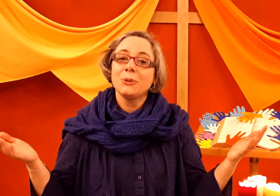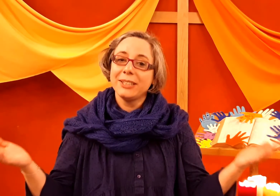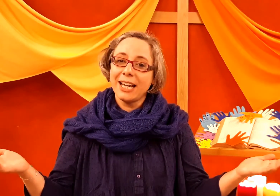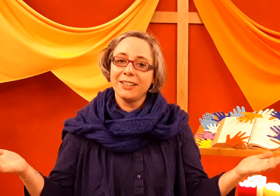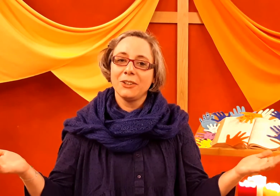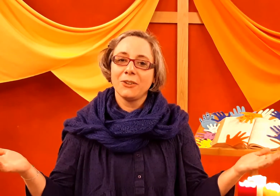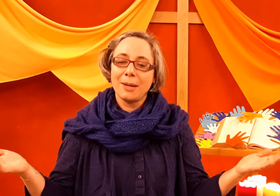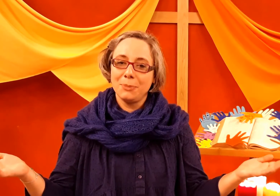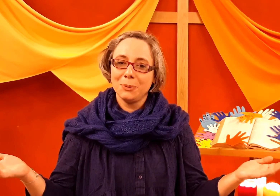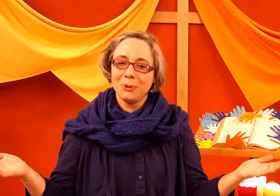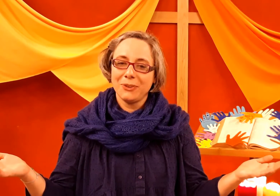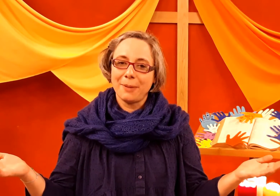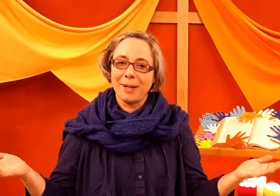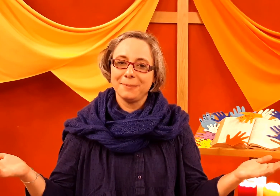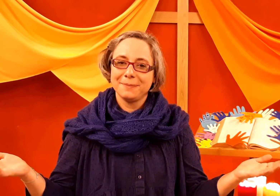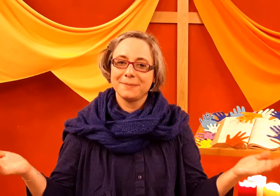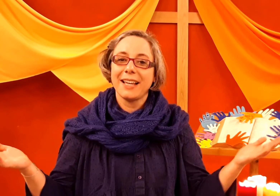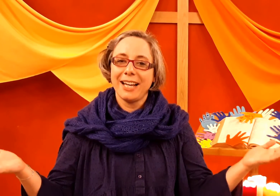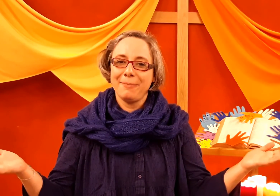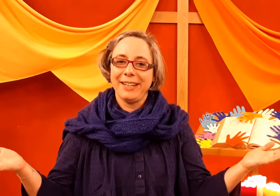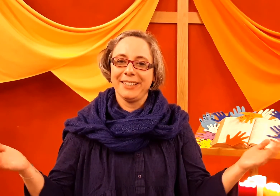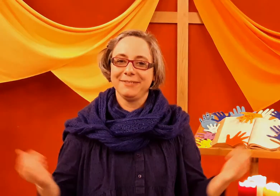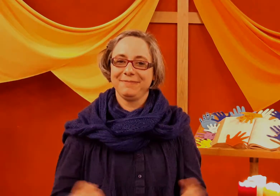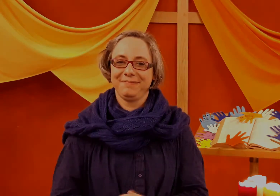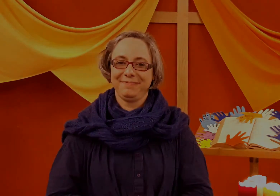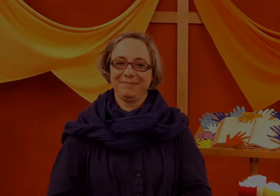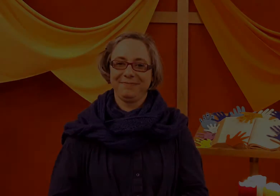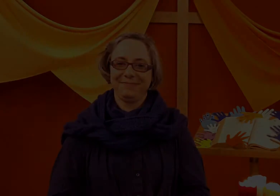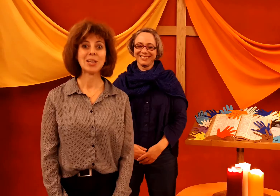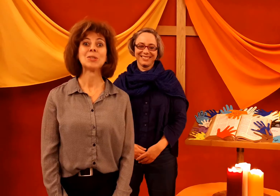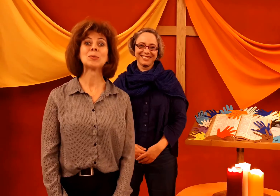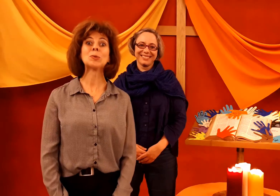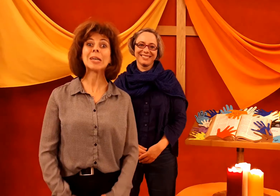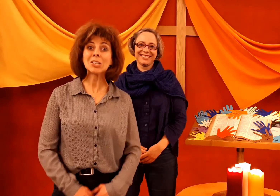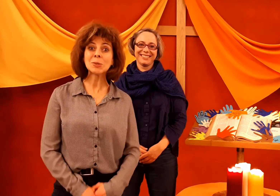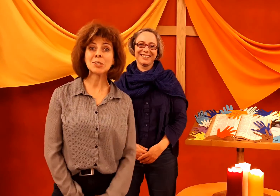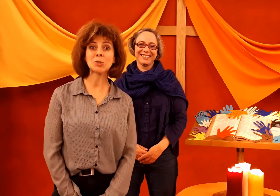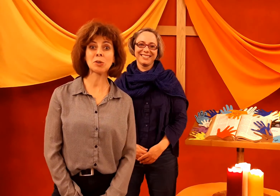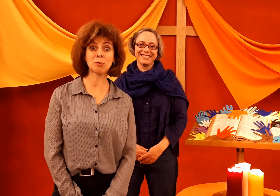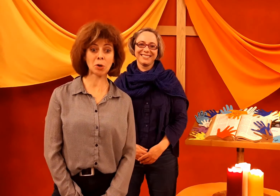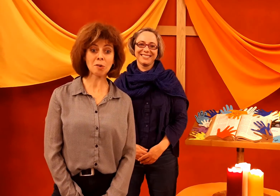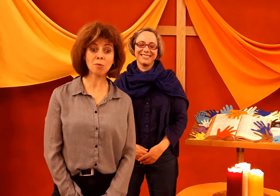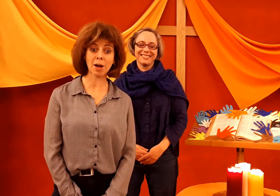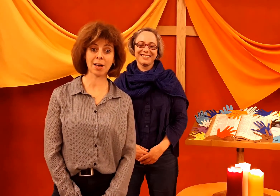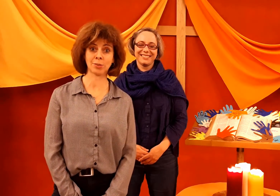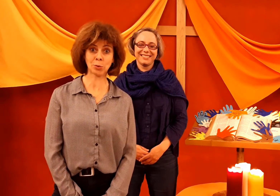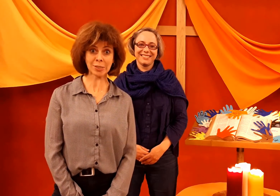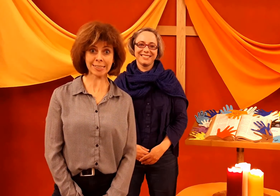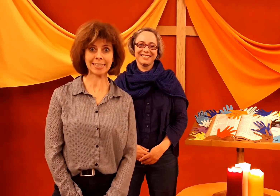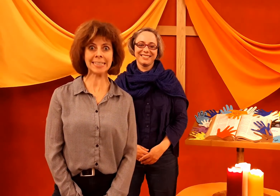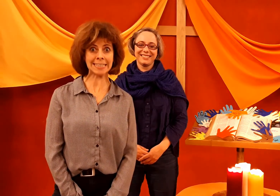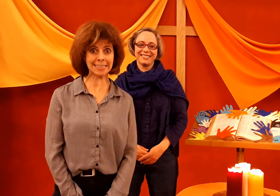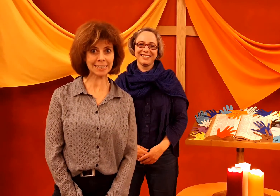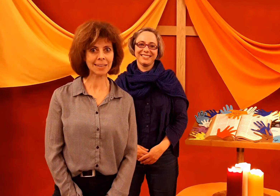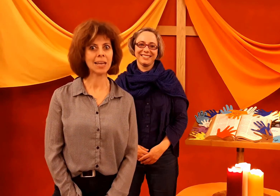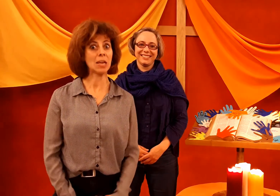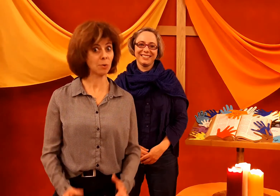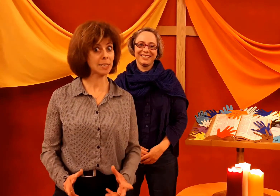il te garde dans la paume de sa main. Amen. Nous nous réjouissons de vous revoir tous, ici, et on